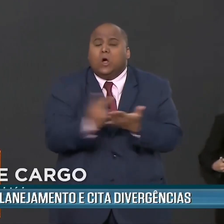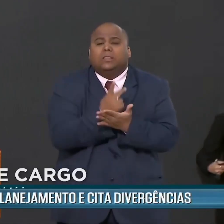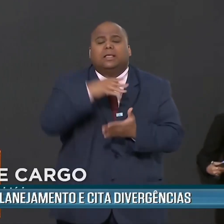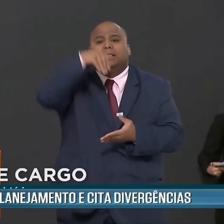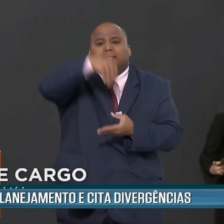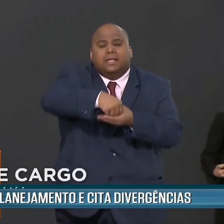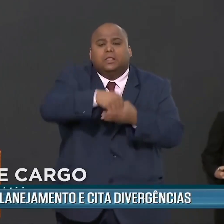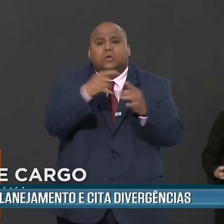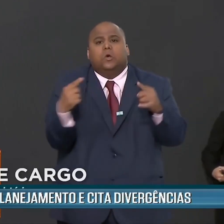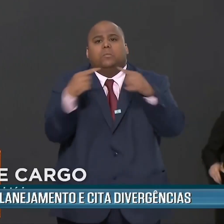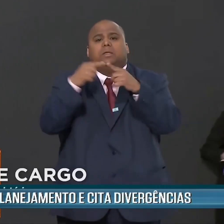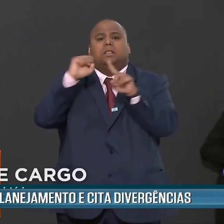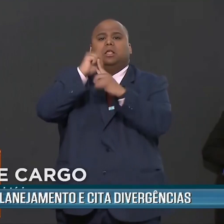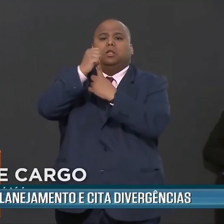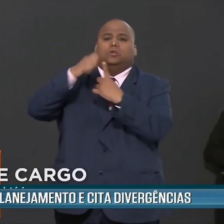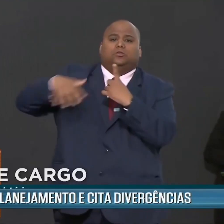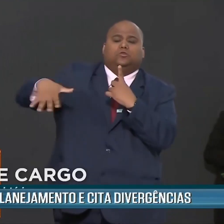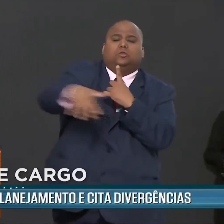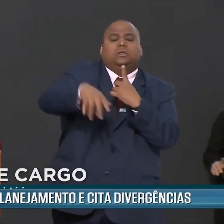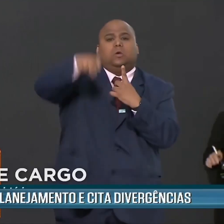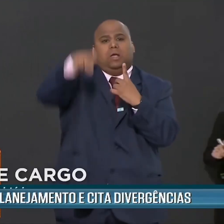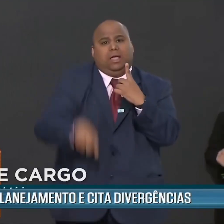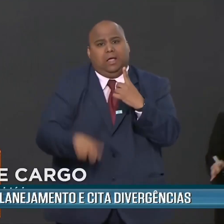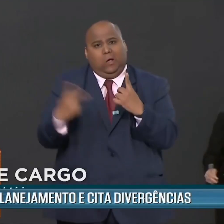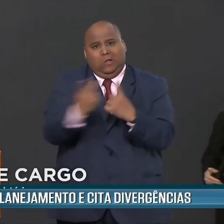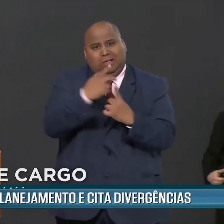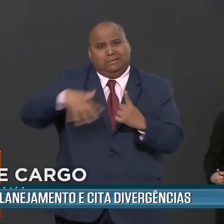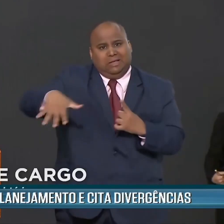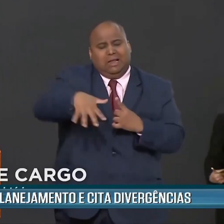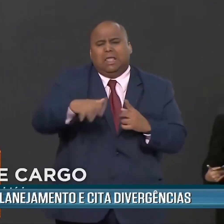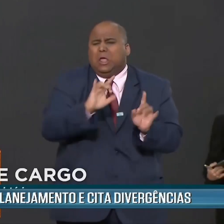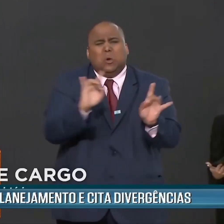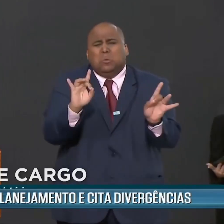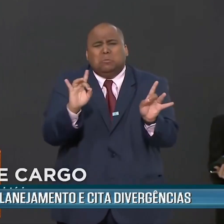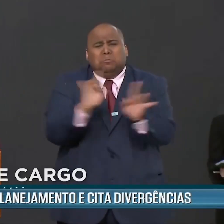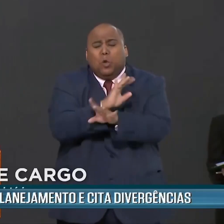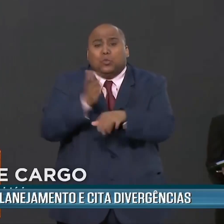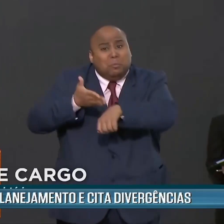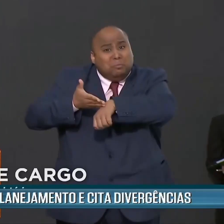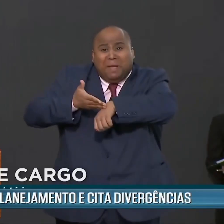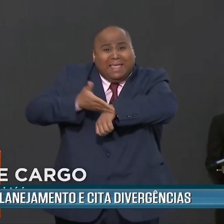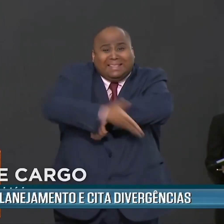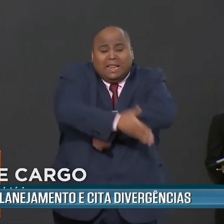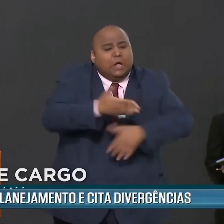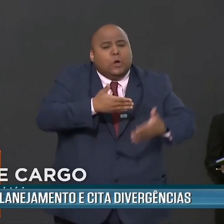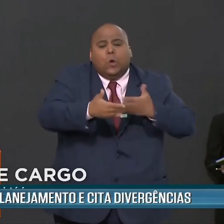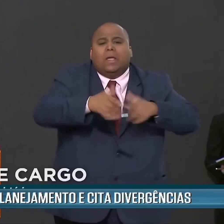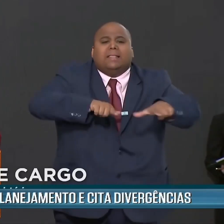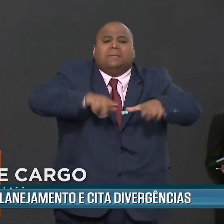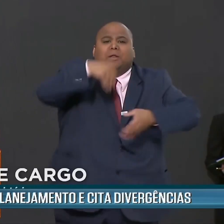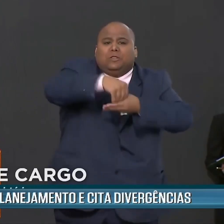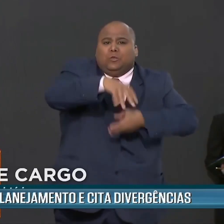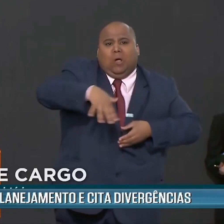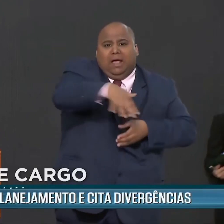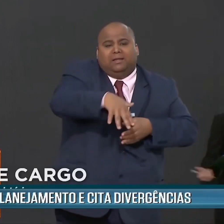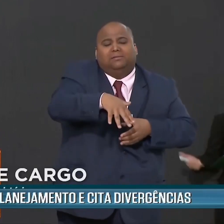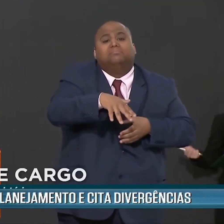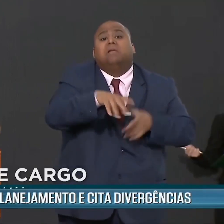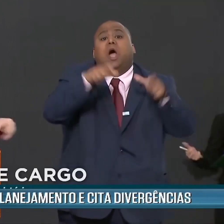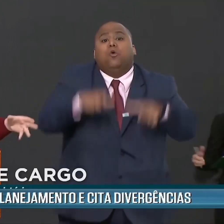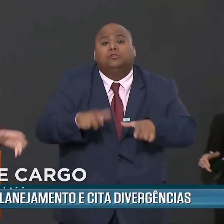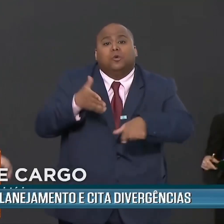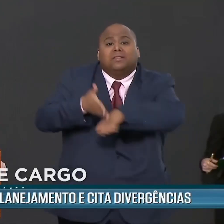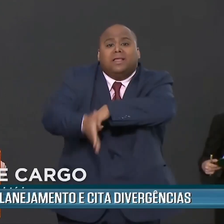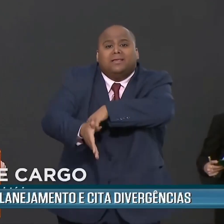na pauta social e de costumes. Estava pronta e preparada para assumir qualquer tarefa nessa área. Fui parar